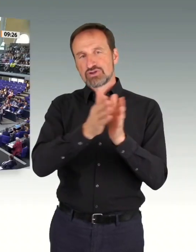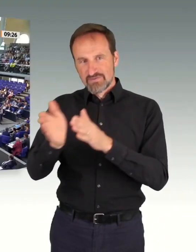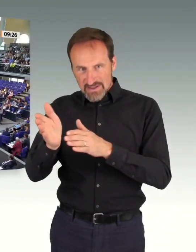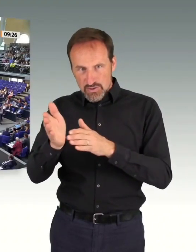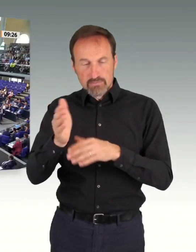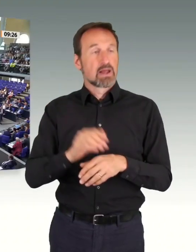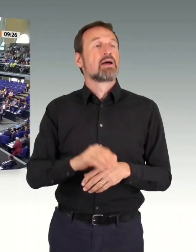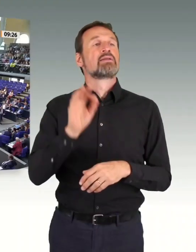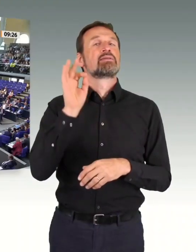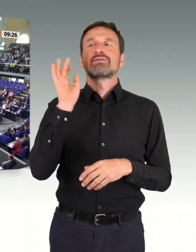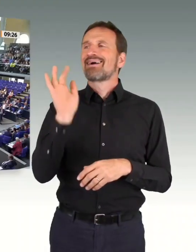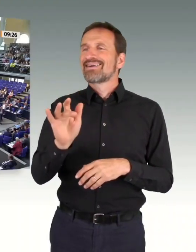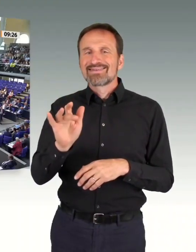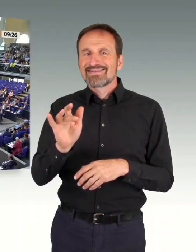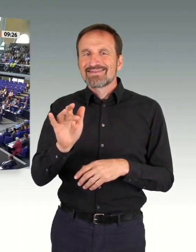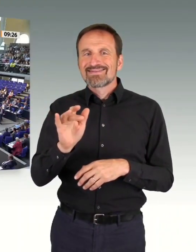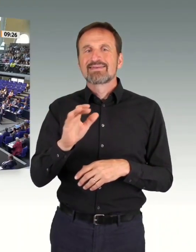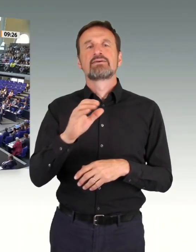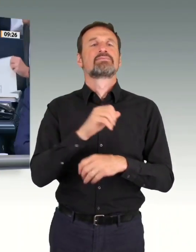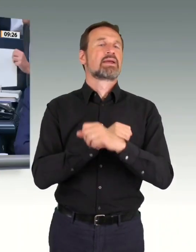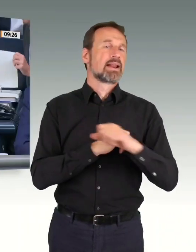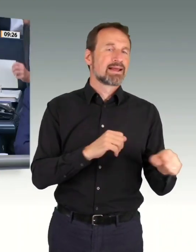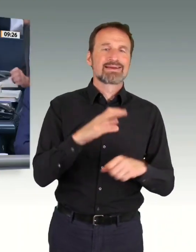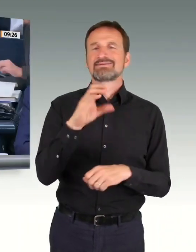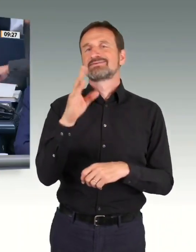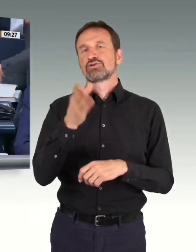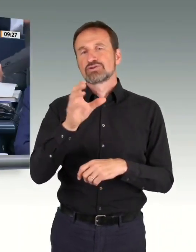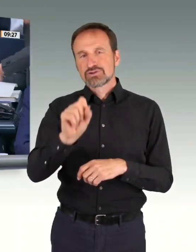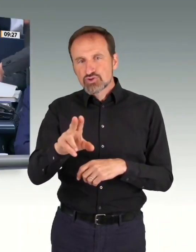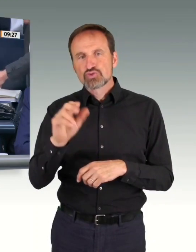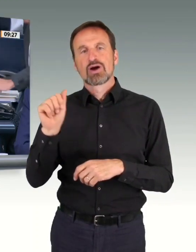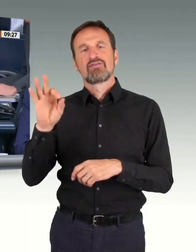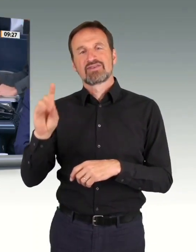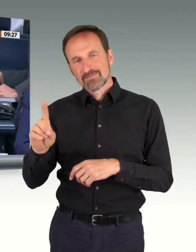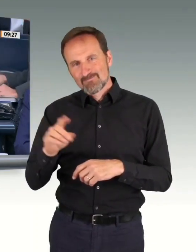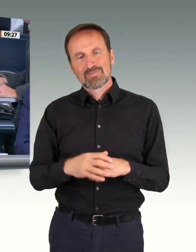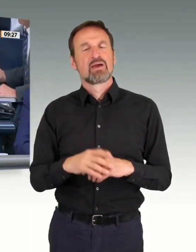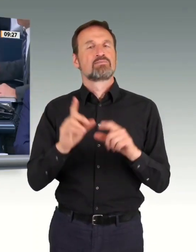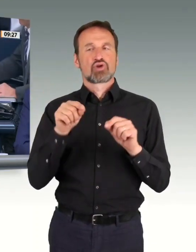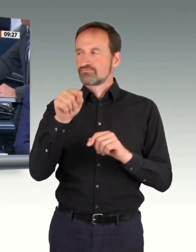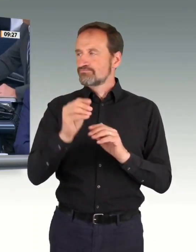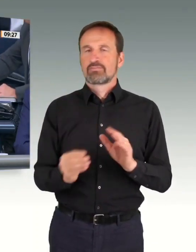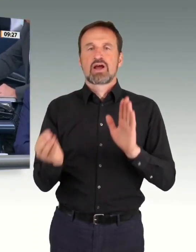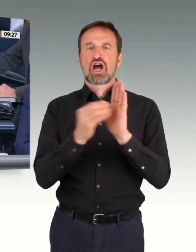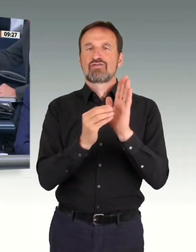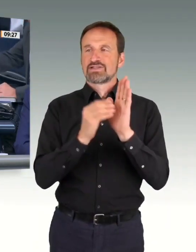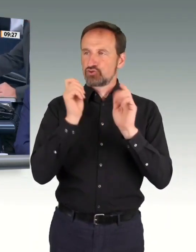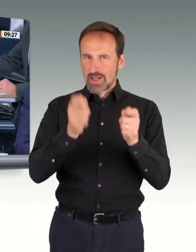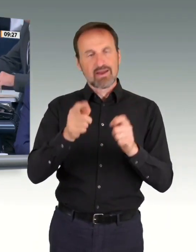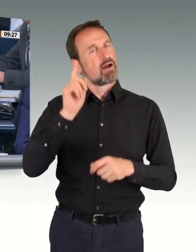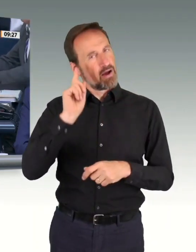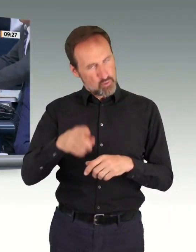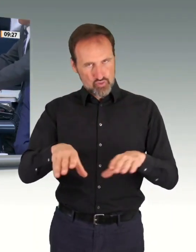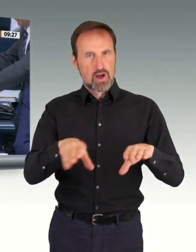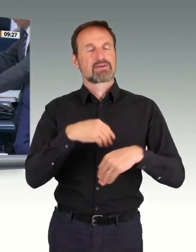AfD-Fraktion. Damit ist der Aufsetzungsantrag ebenfalls angenommen. Ich rufe nun